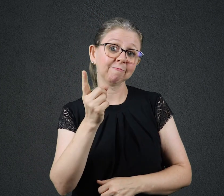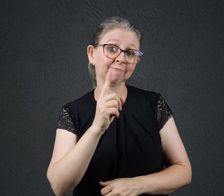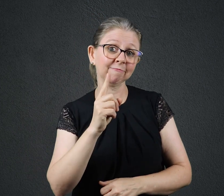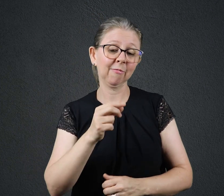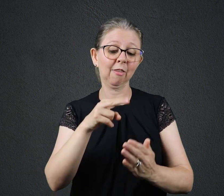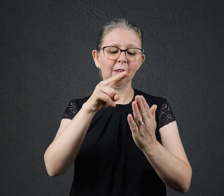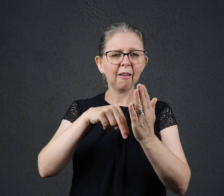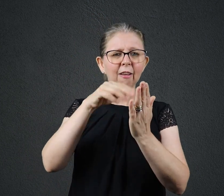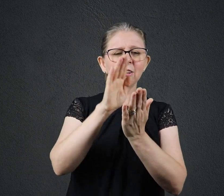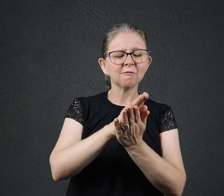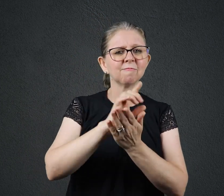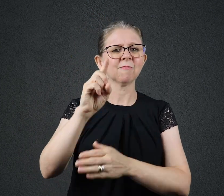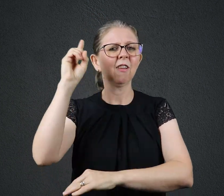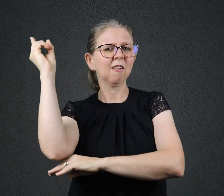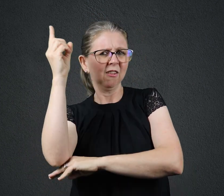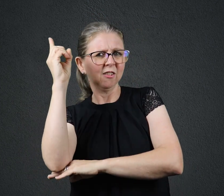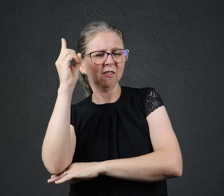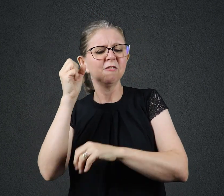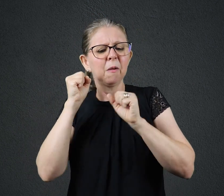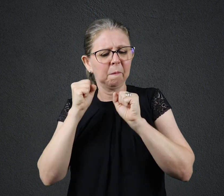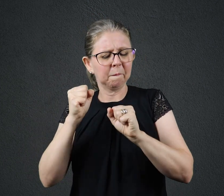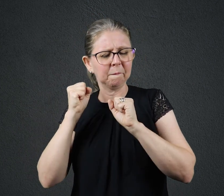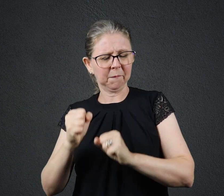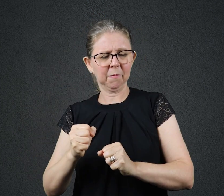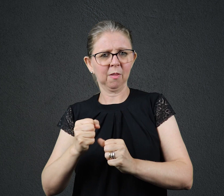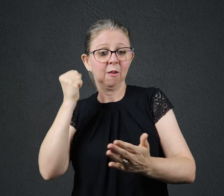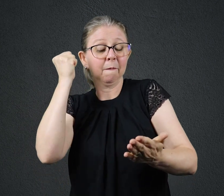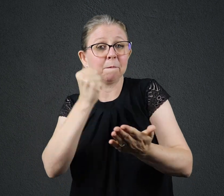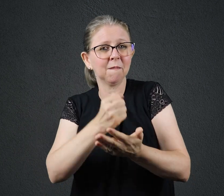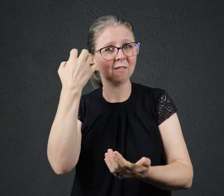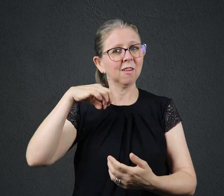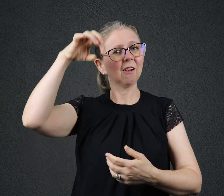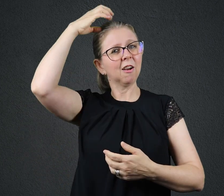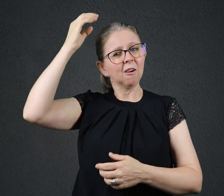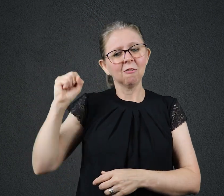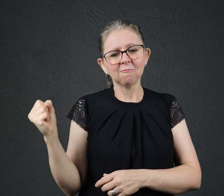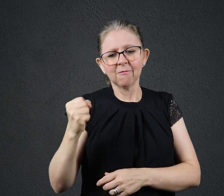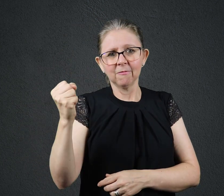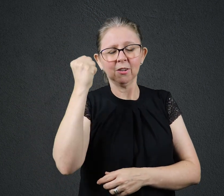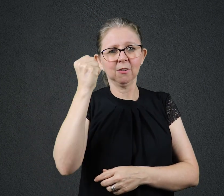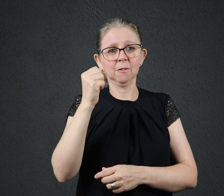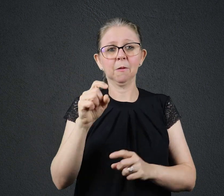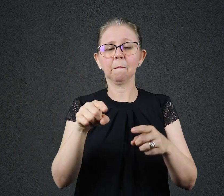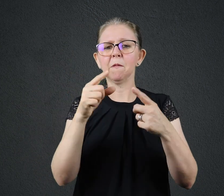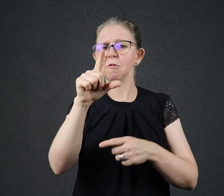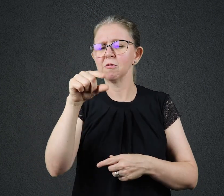SAÚ MAS DECIDIU POUPÁ-LO JÁ ERA A SEGUNDA VEZ QUE AGIA ASSIM POSSO IMAGINAR OS